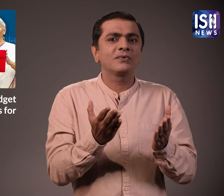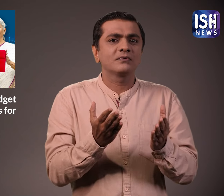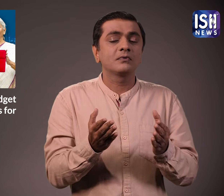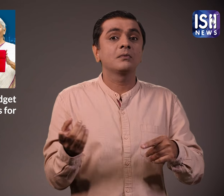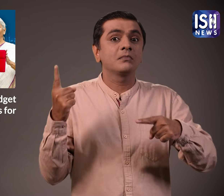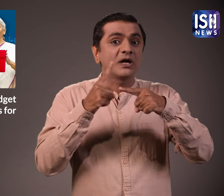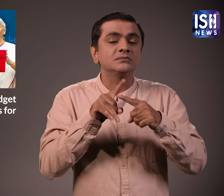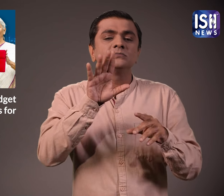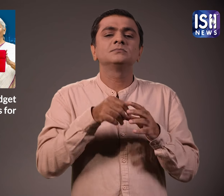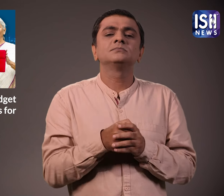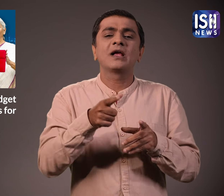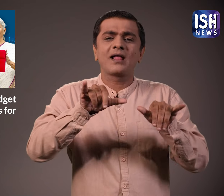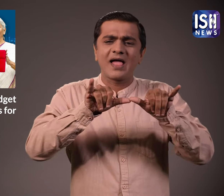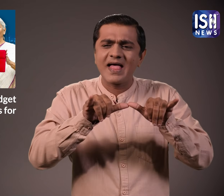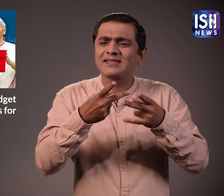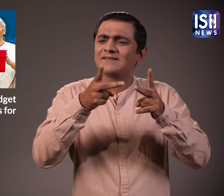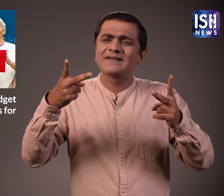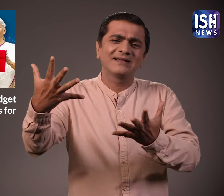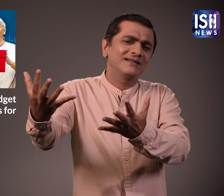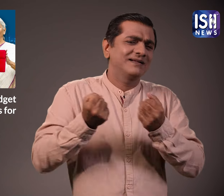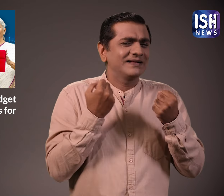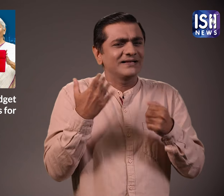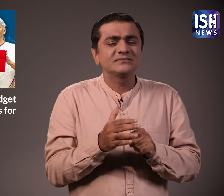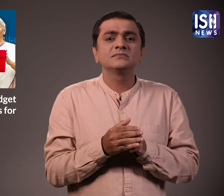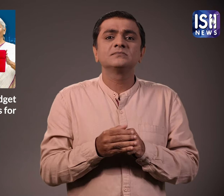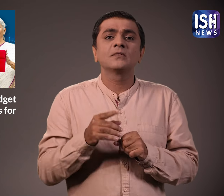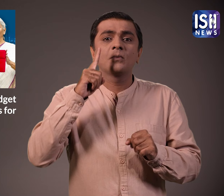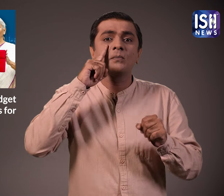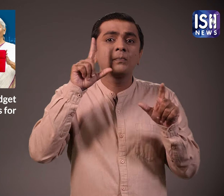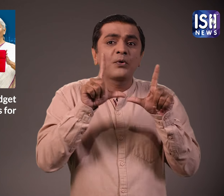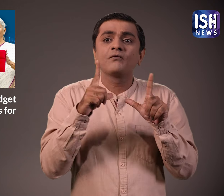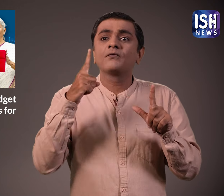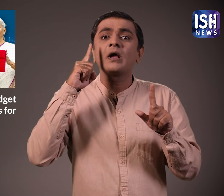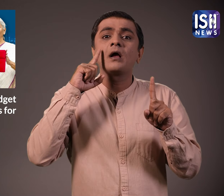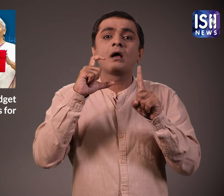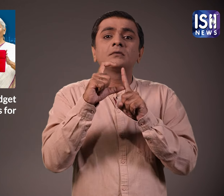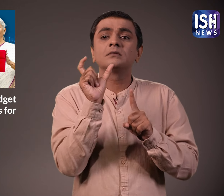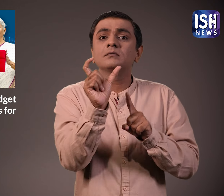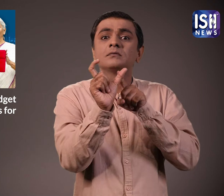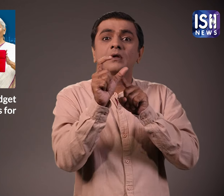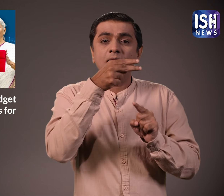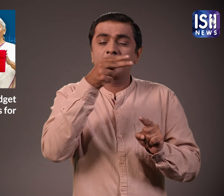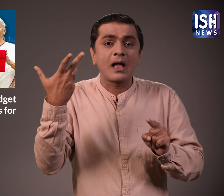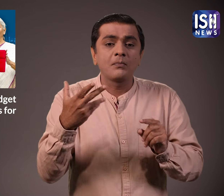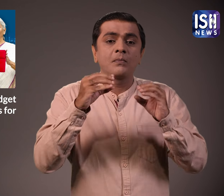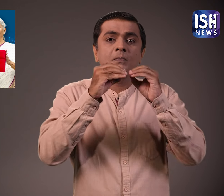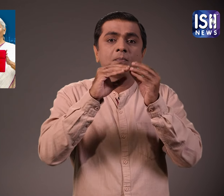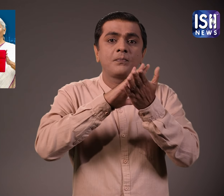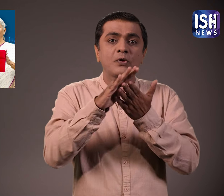जमीन और अन्य संपत्ती खरीदने पर भू आधार नामक